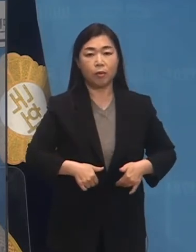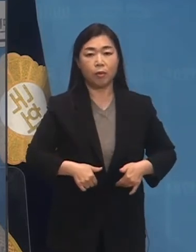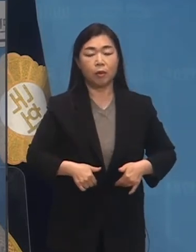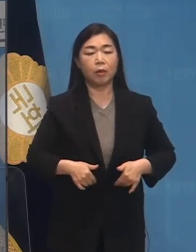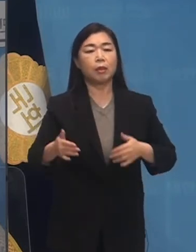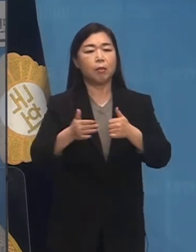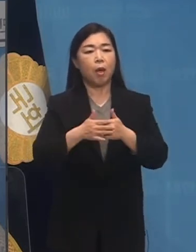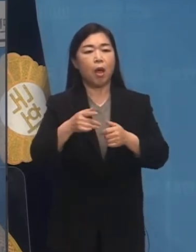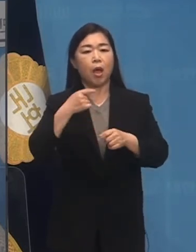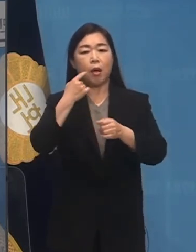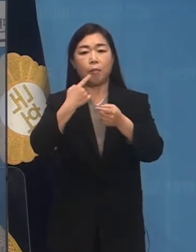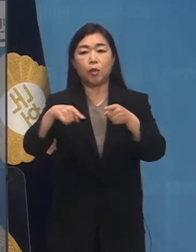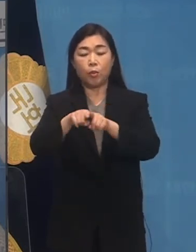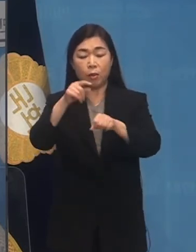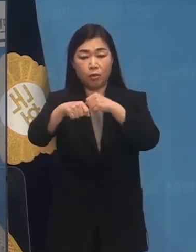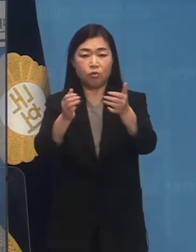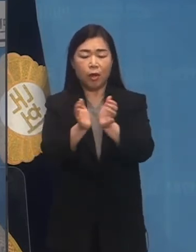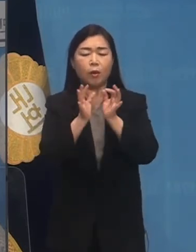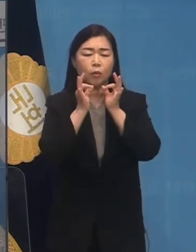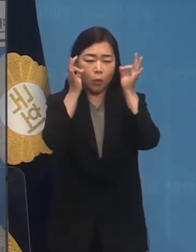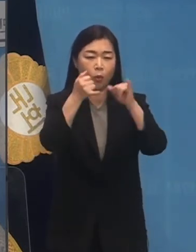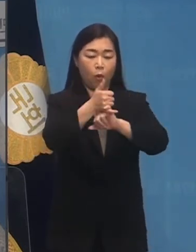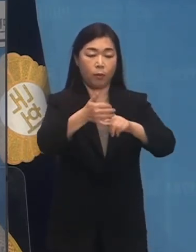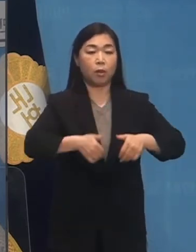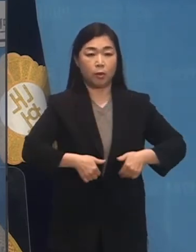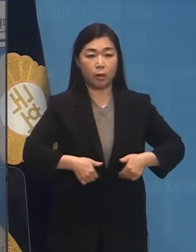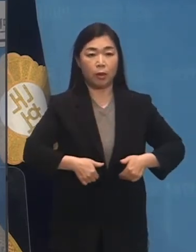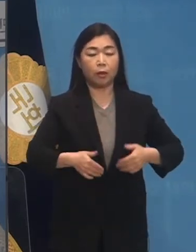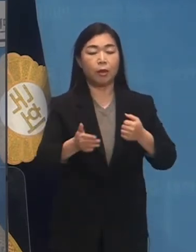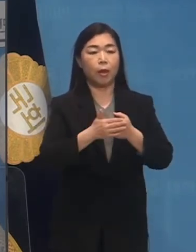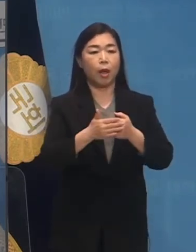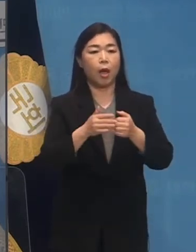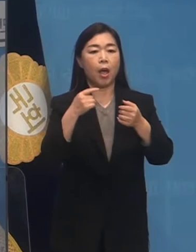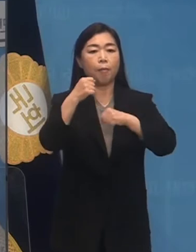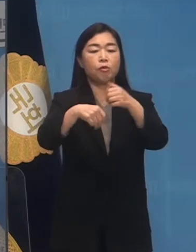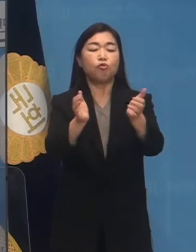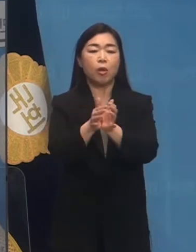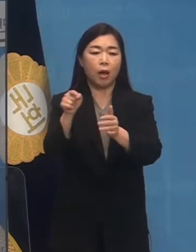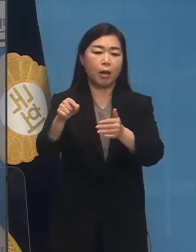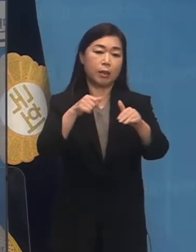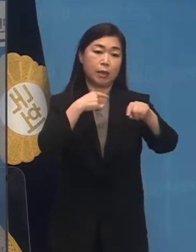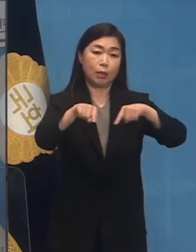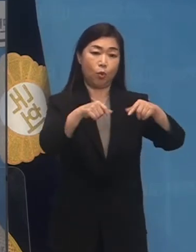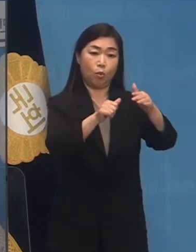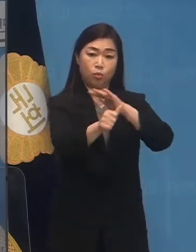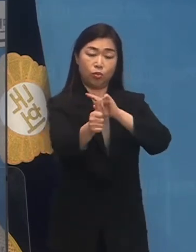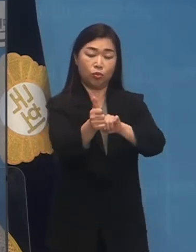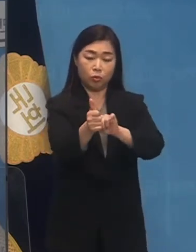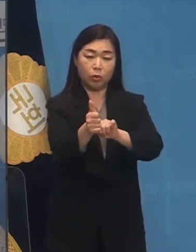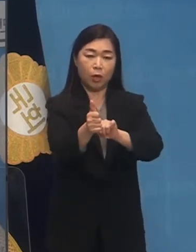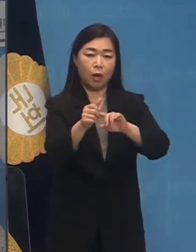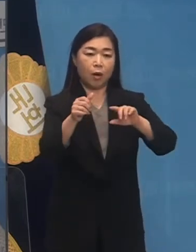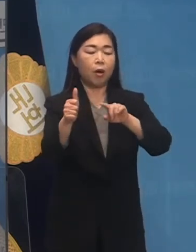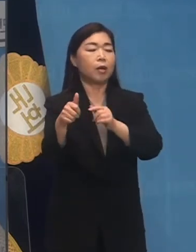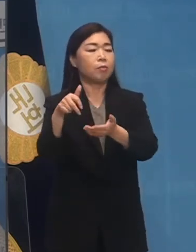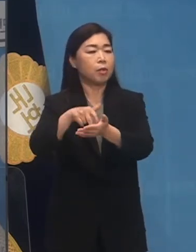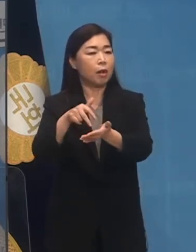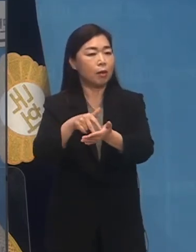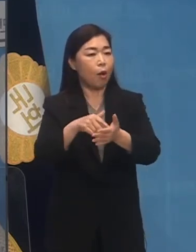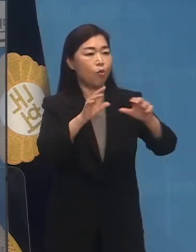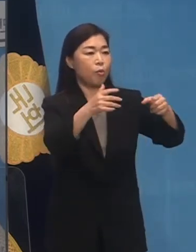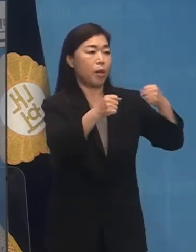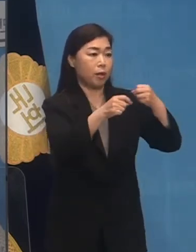어느 때보다 절실합니다. 더불어민주당 원내 지도부가 국민의힘 원내 지도부를 설득해